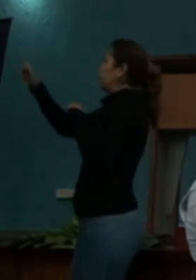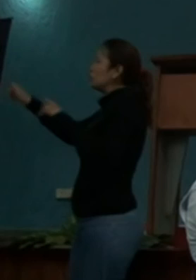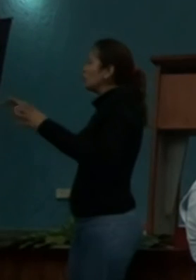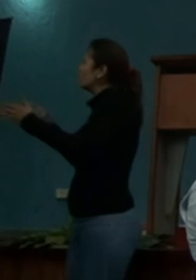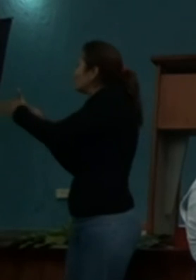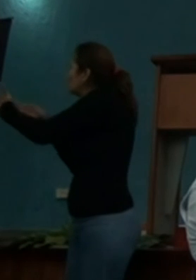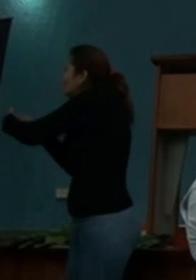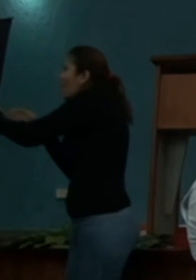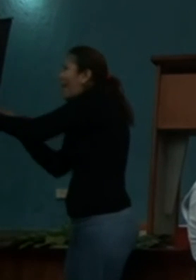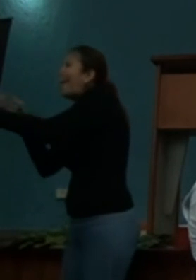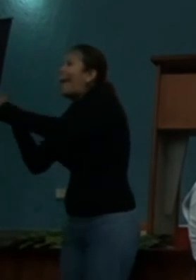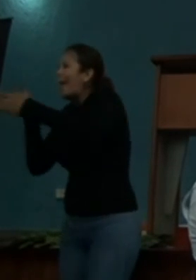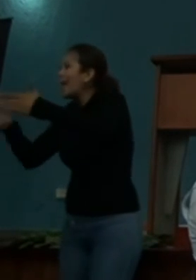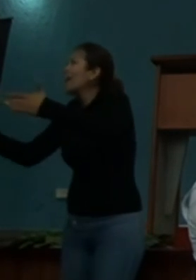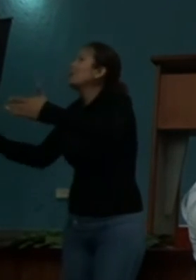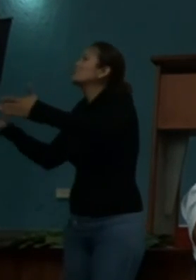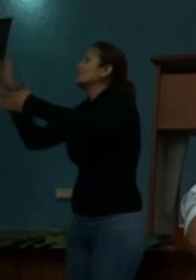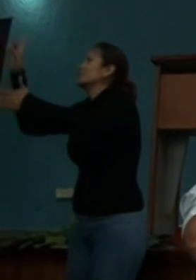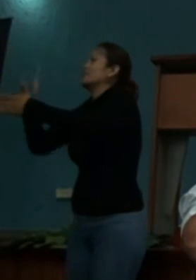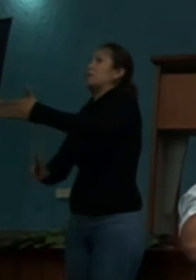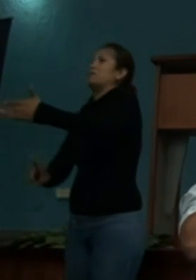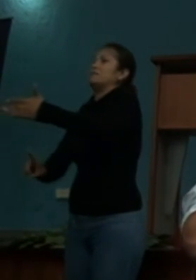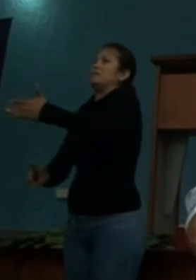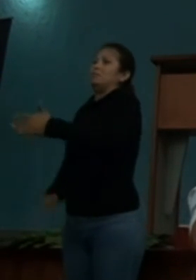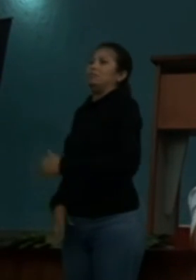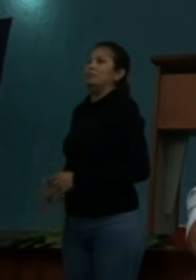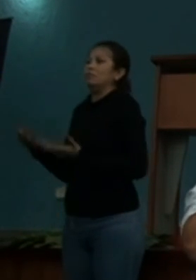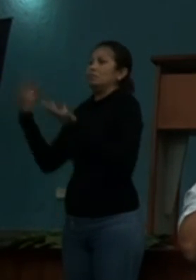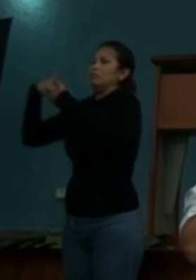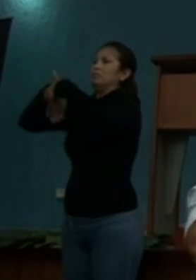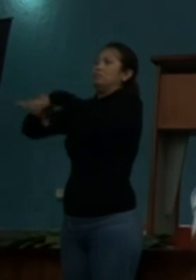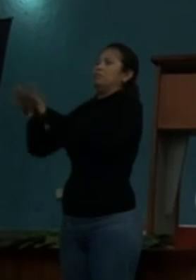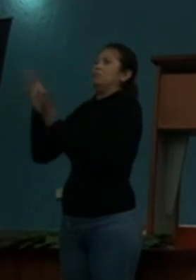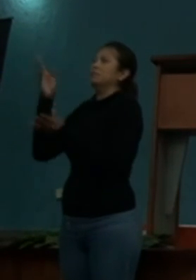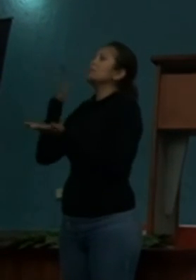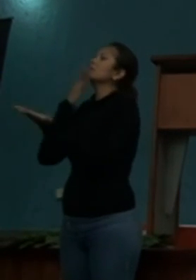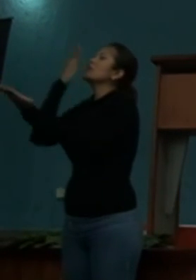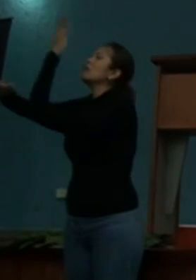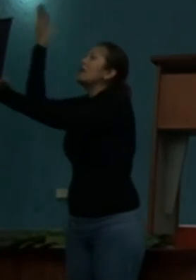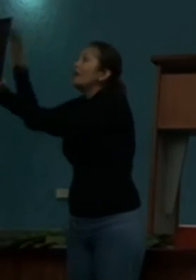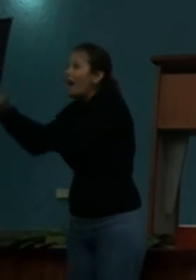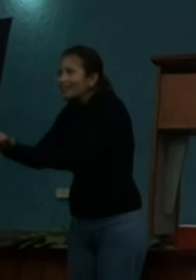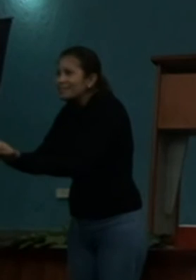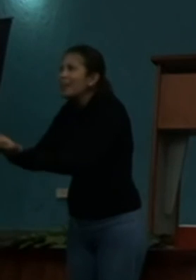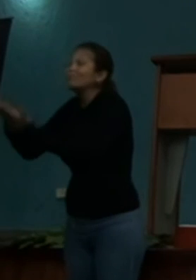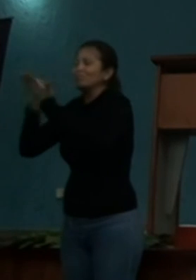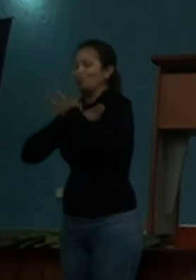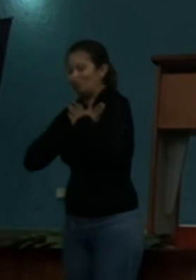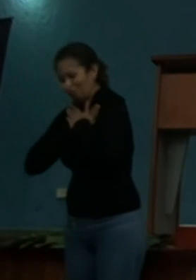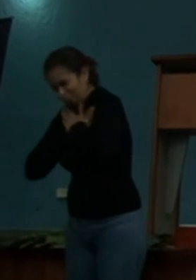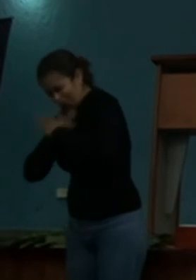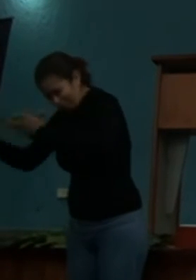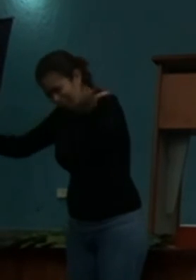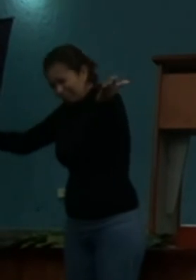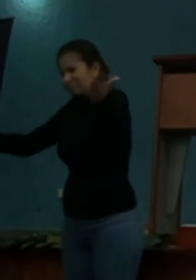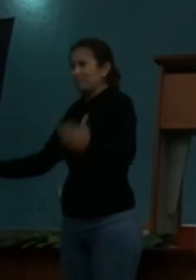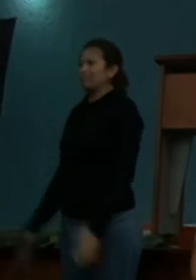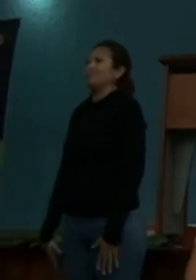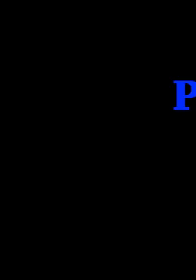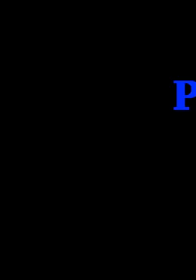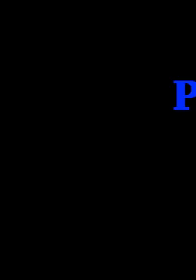permite su inclusión en todos los ámbitos de la sociedad. Muchas gracias y en la importancia actitudinal.